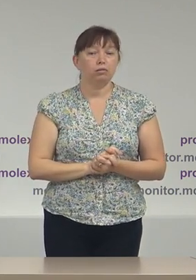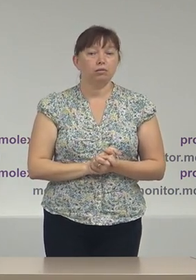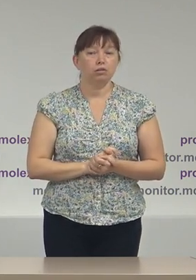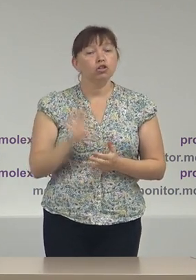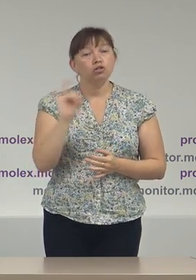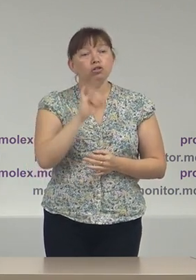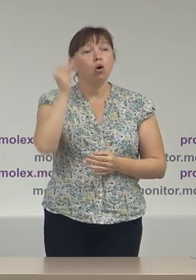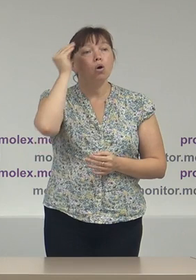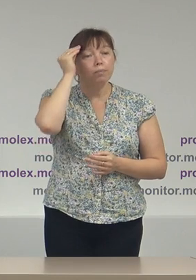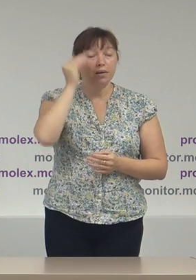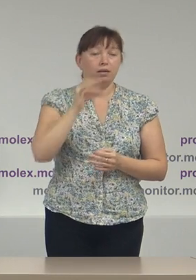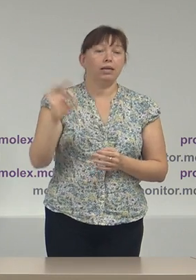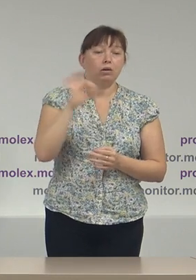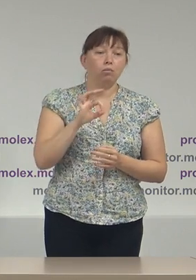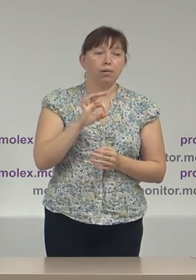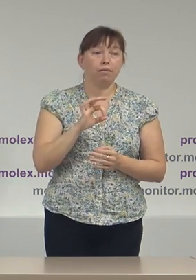opinii cu privire la